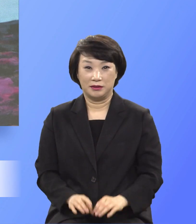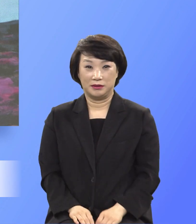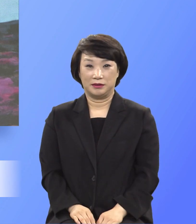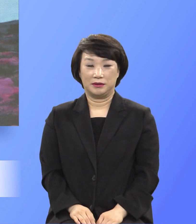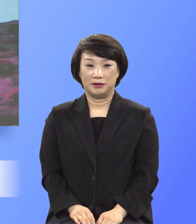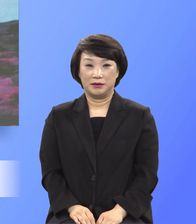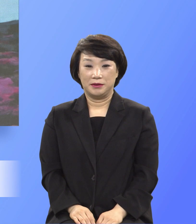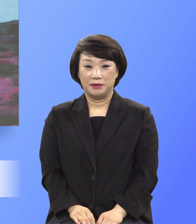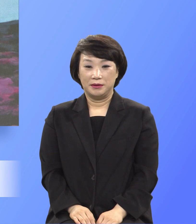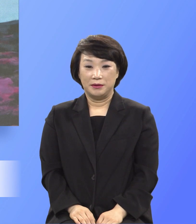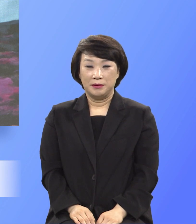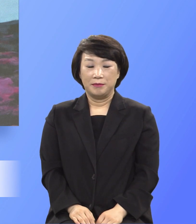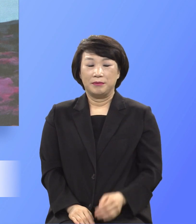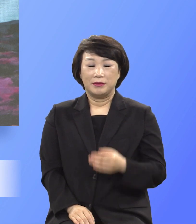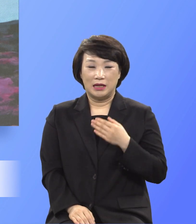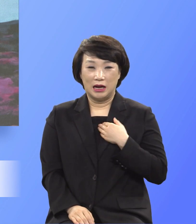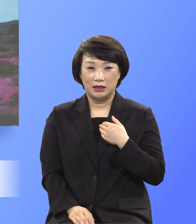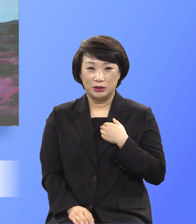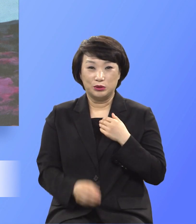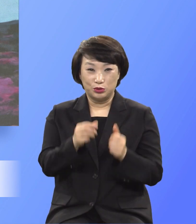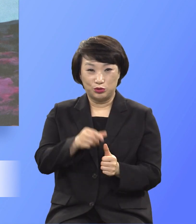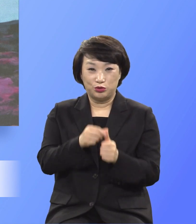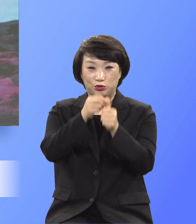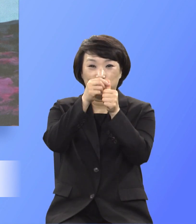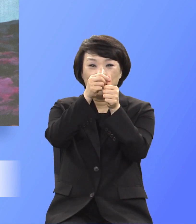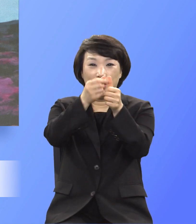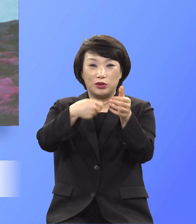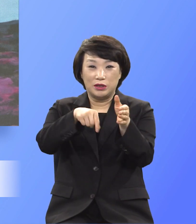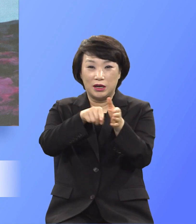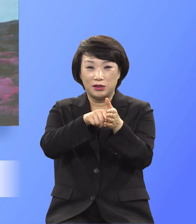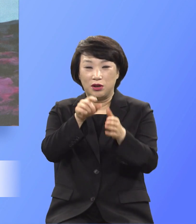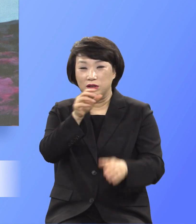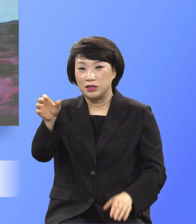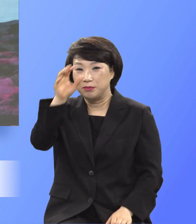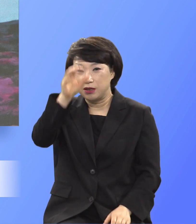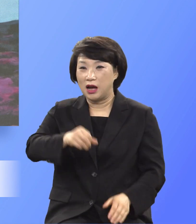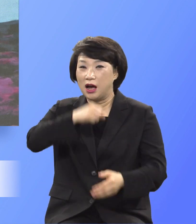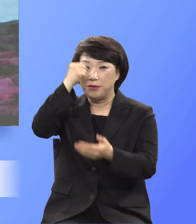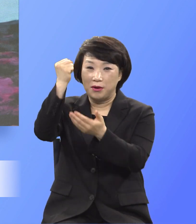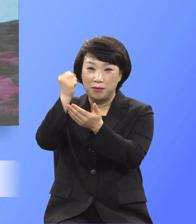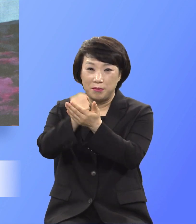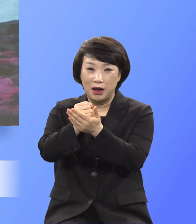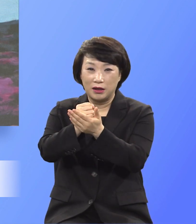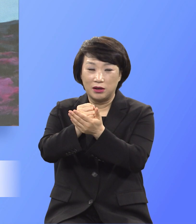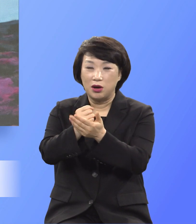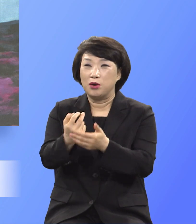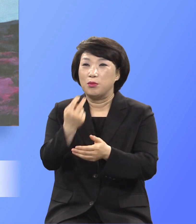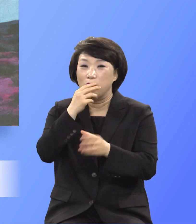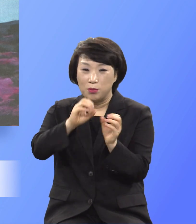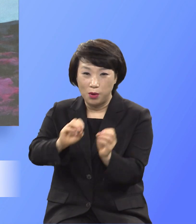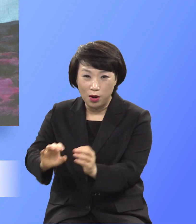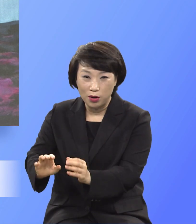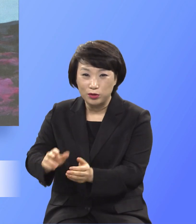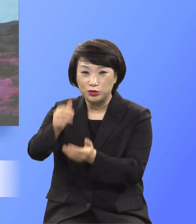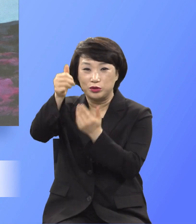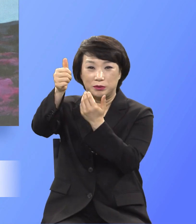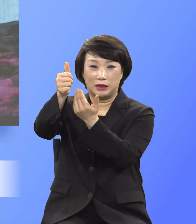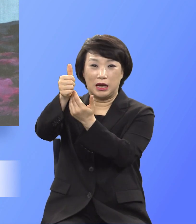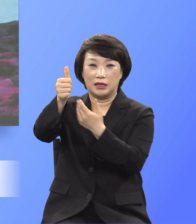나를 구원하시려고 십자가를 지고 목숨을 버리신 주님 앞에 예배하는